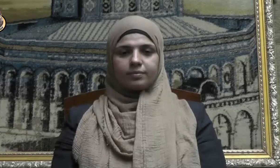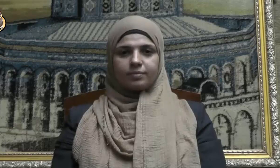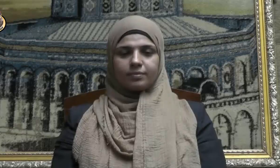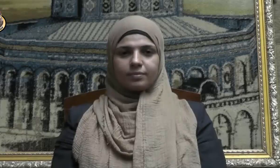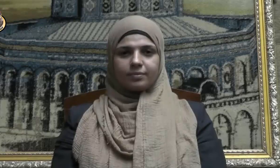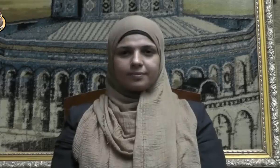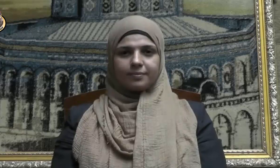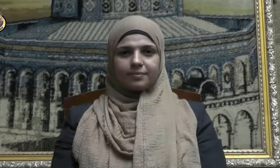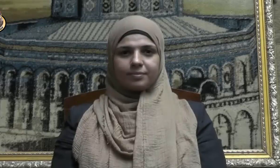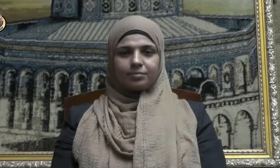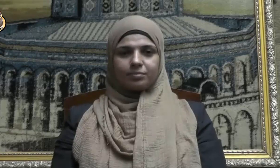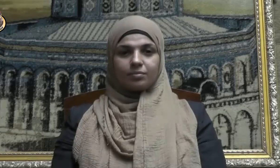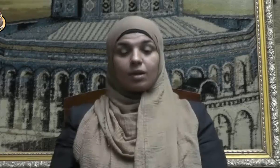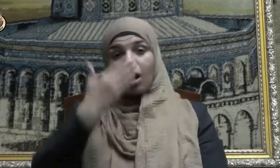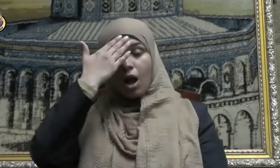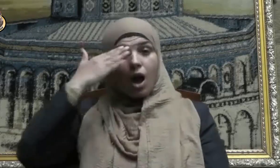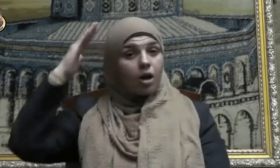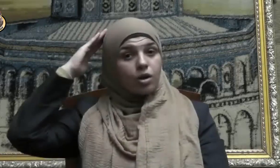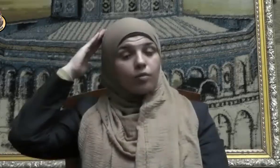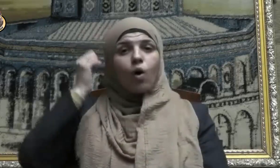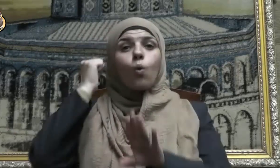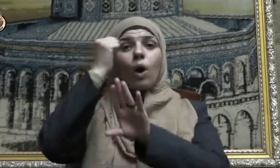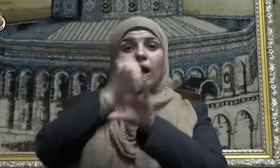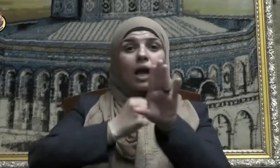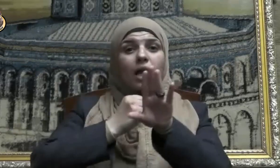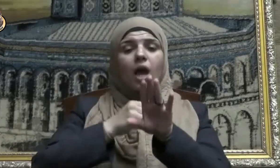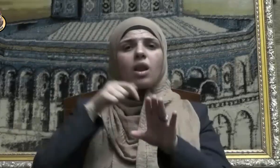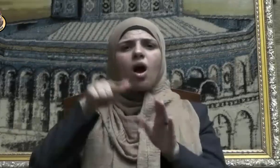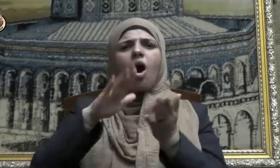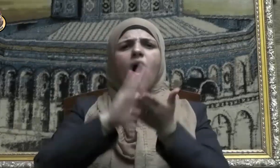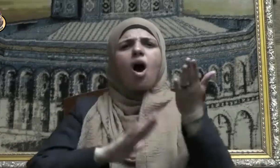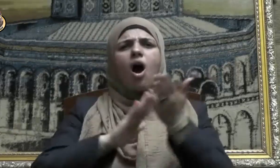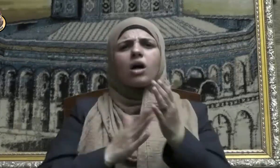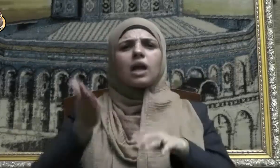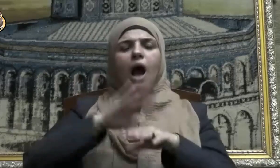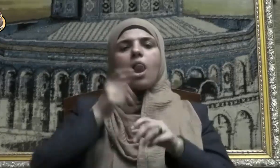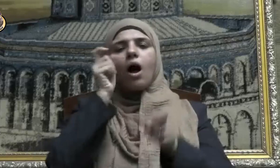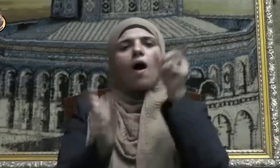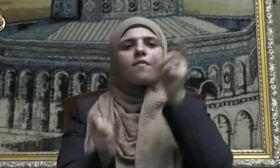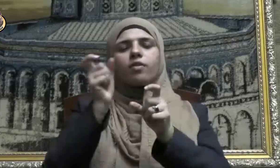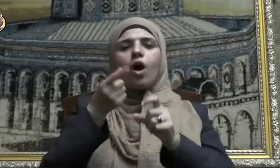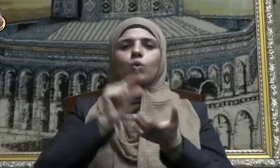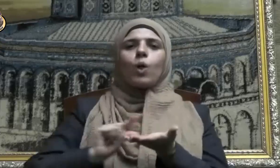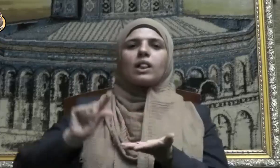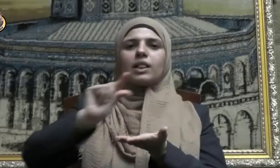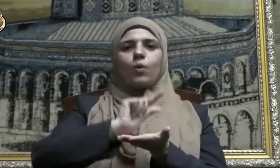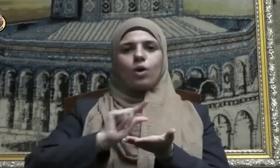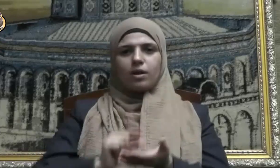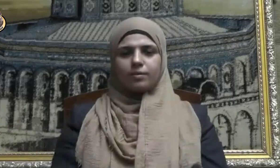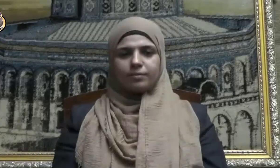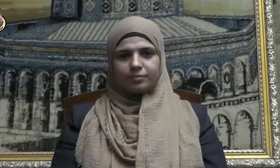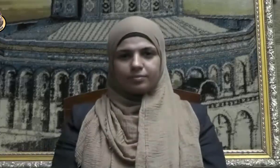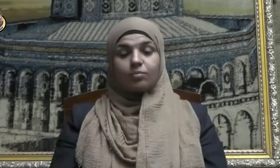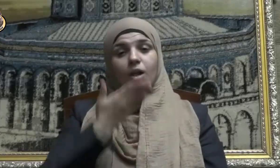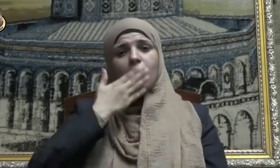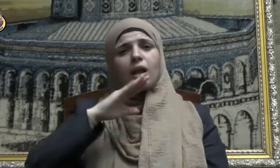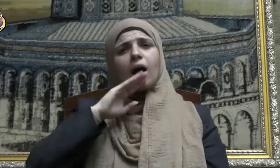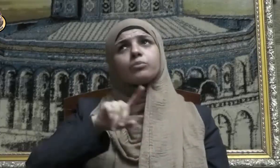النفاق والخيانة وخطرهما على الأفراد والدول الحمد لله رب